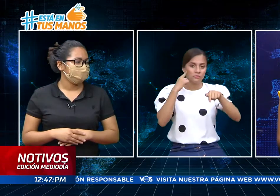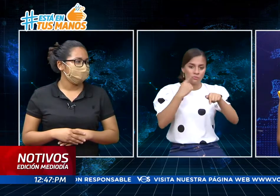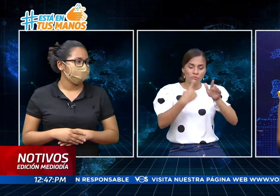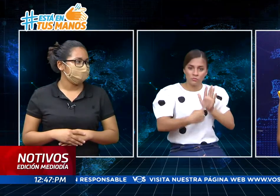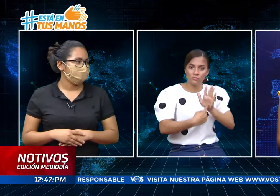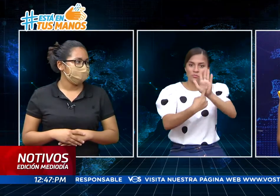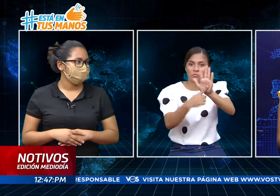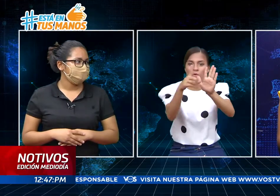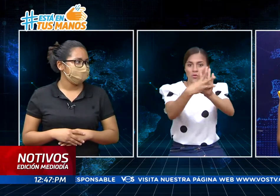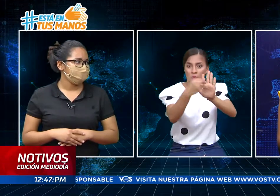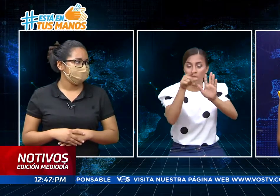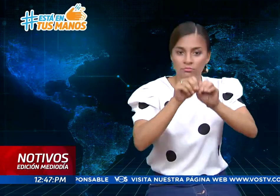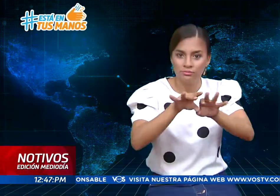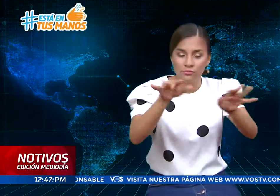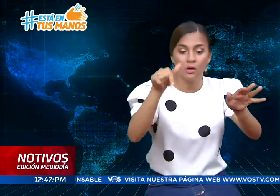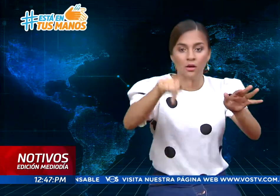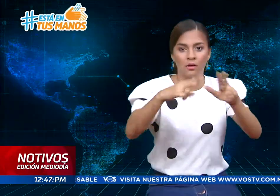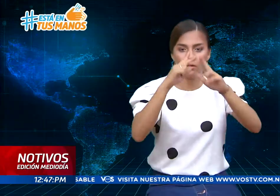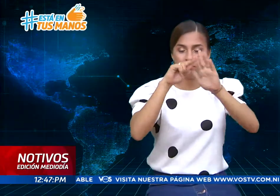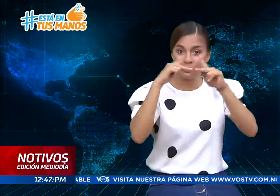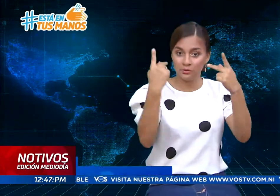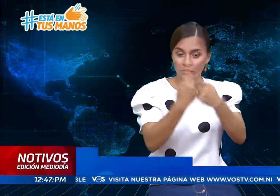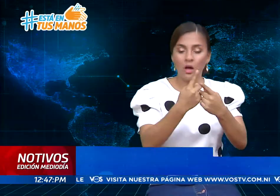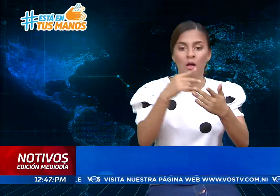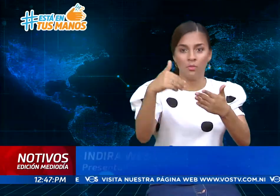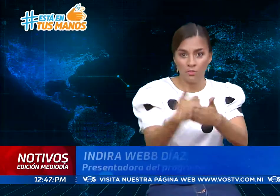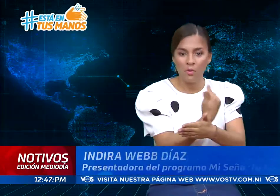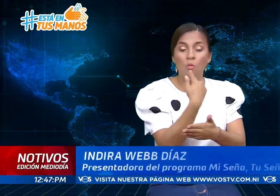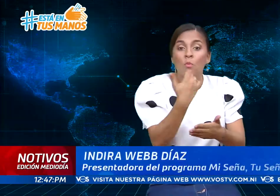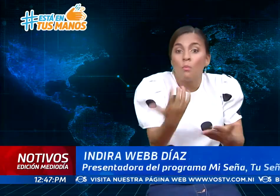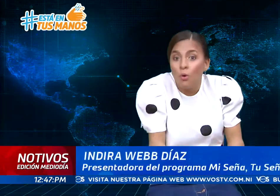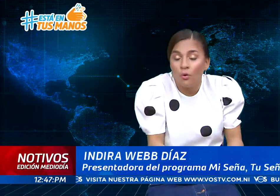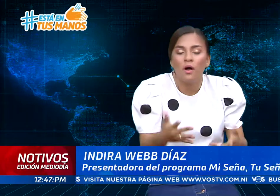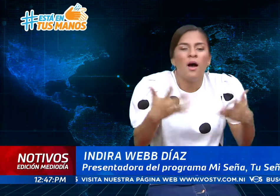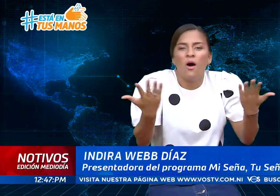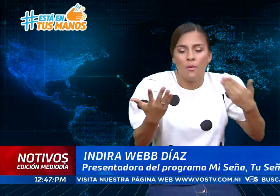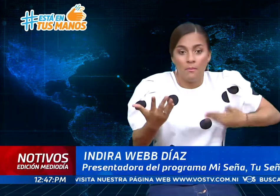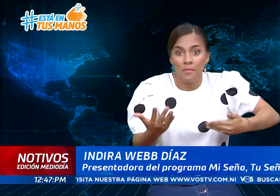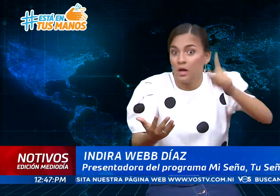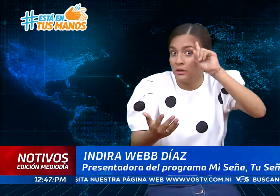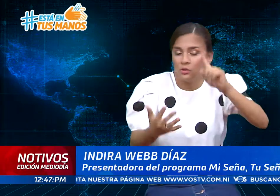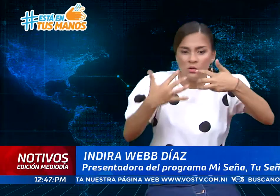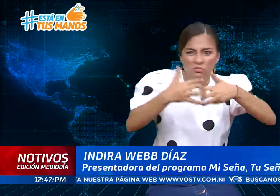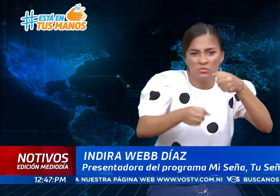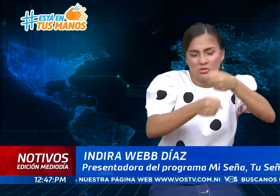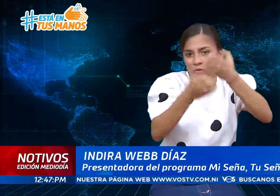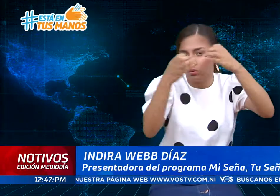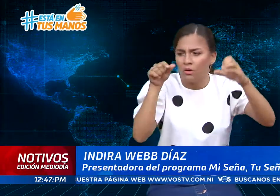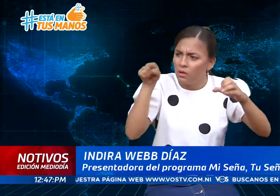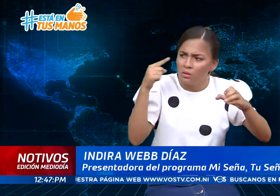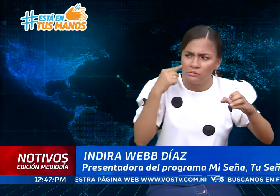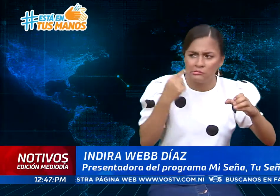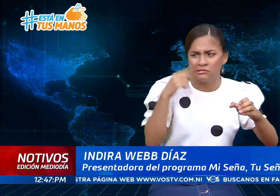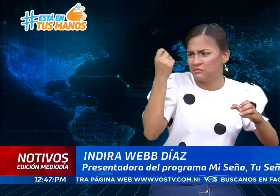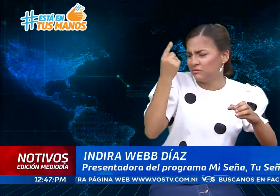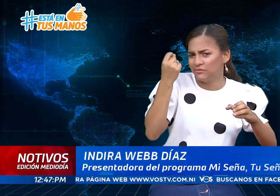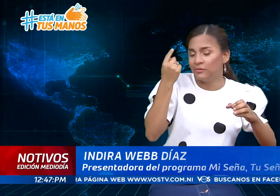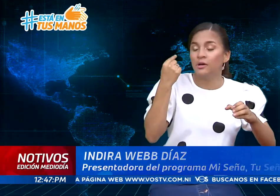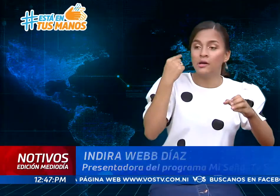del programa Mi Seña, Tu Seña, el cual este, bueno, se estará presentando el 4